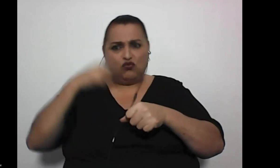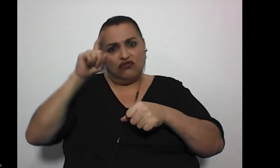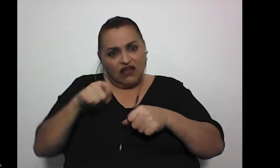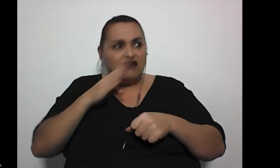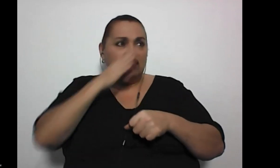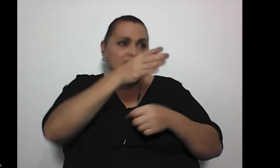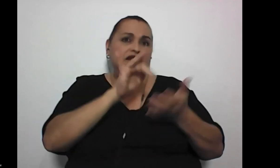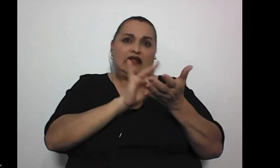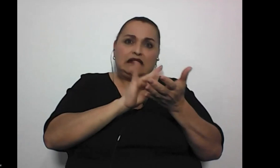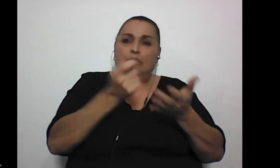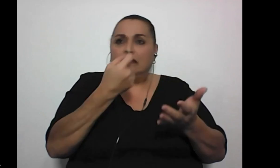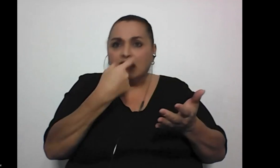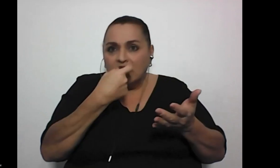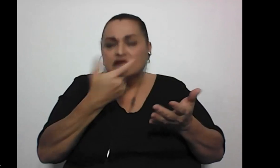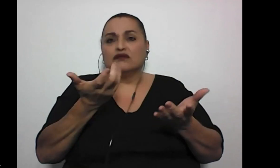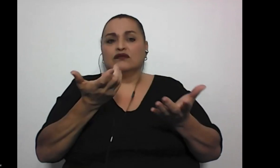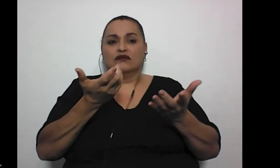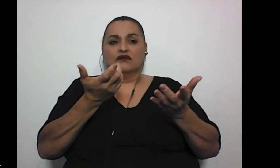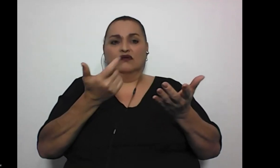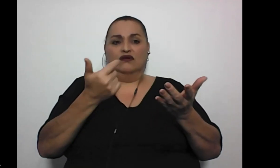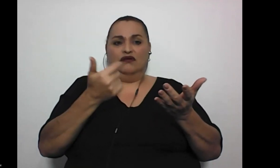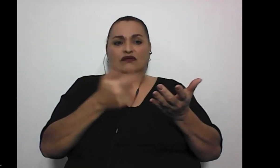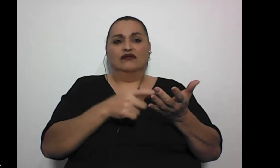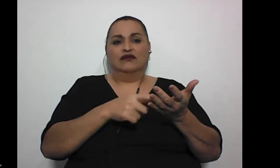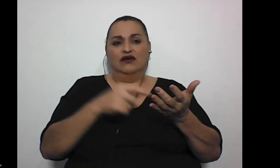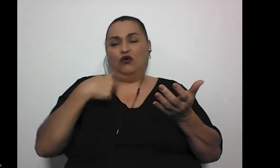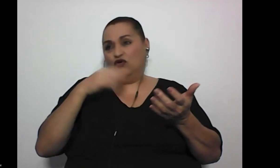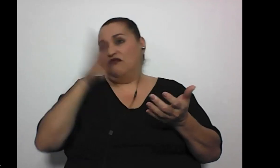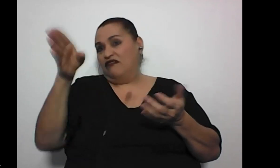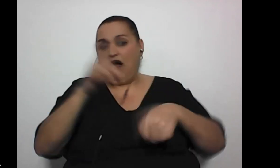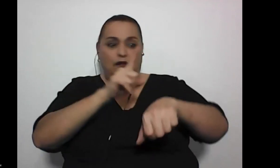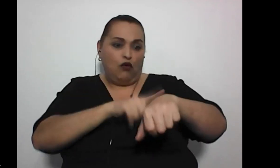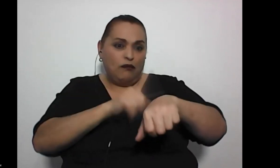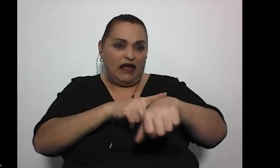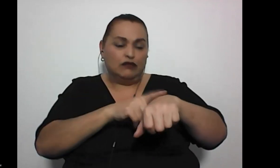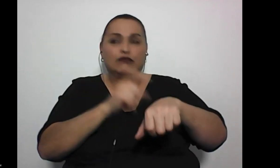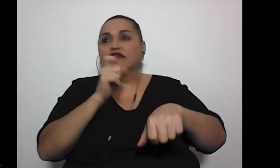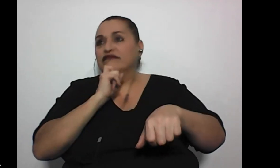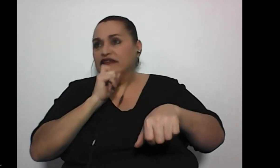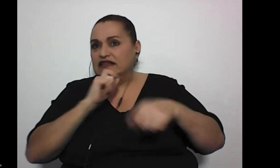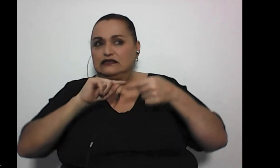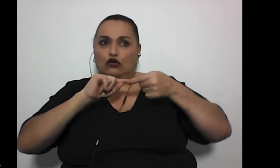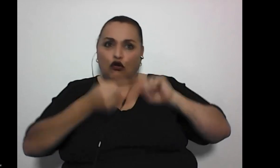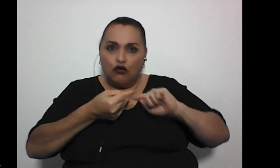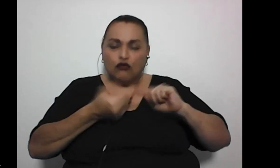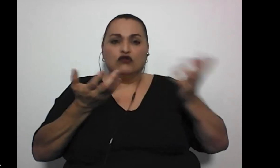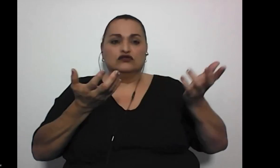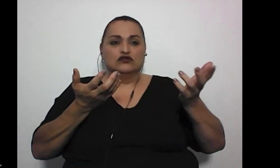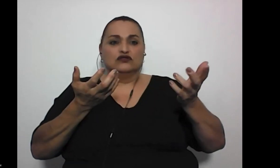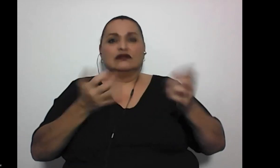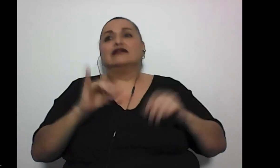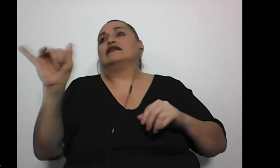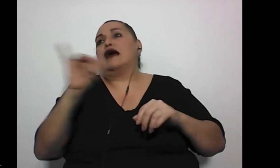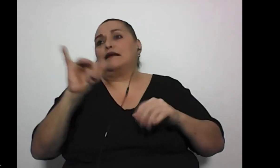tratamientos a pasar momentos a ratos bastante dolorosos como para que